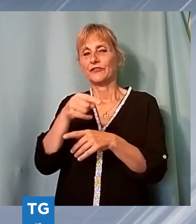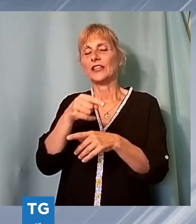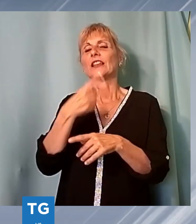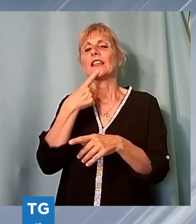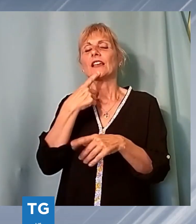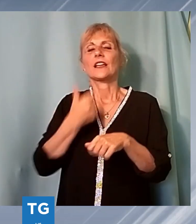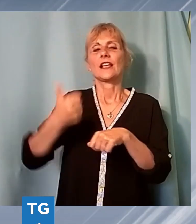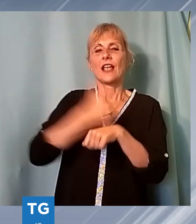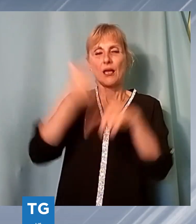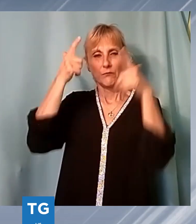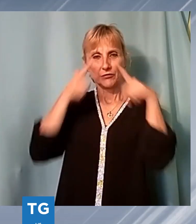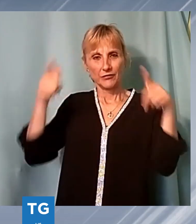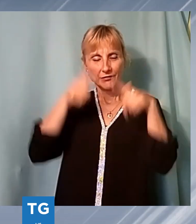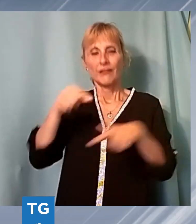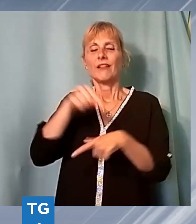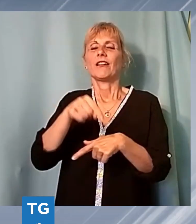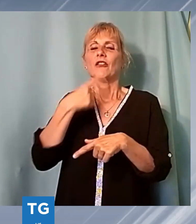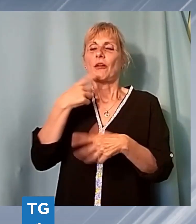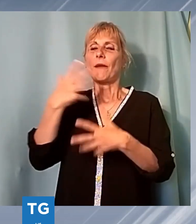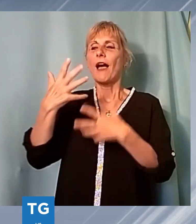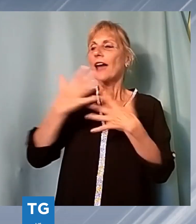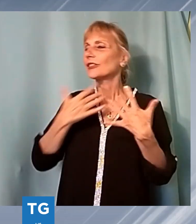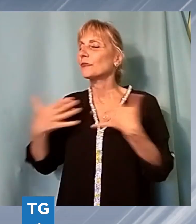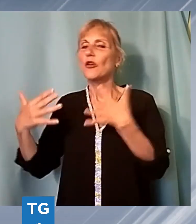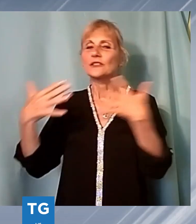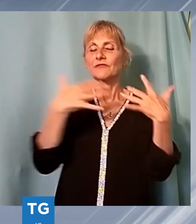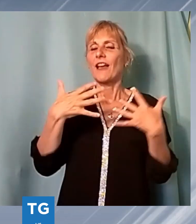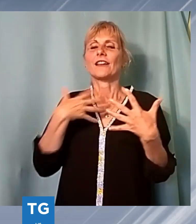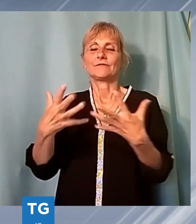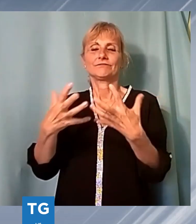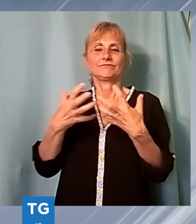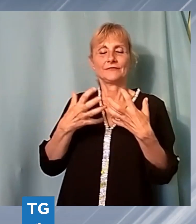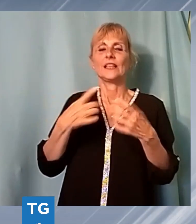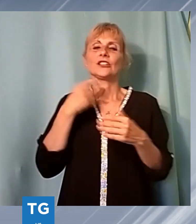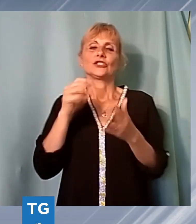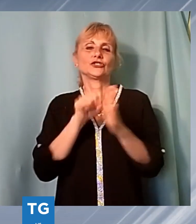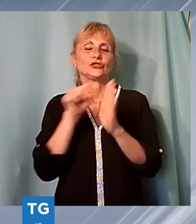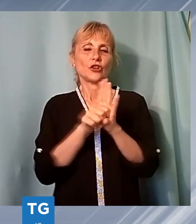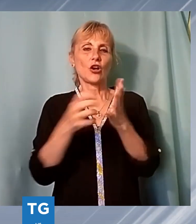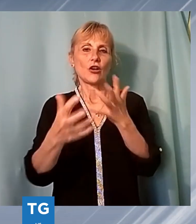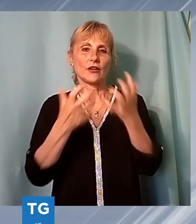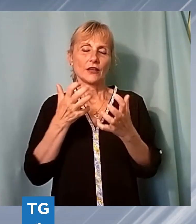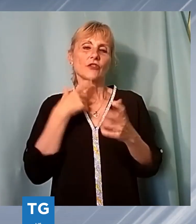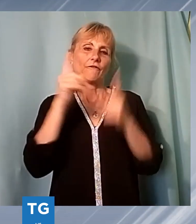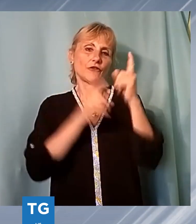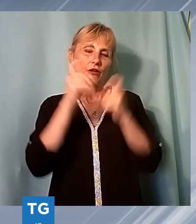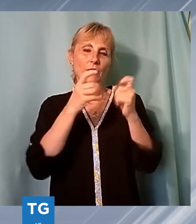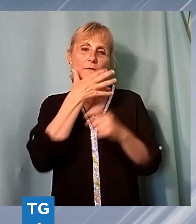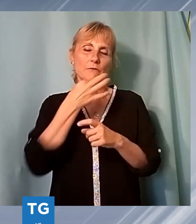atmosfera venutasi a creare una storia avvincente costruita sulla fotografia di splendidi paesaggi britannici.